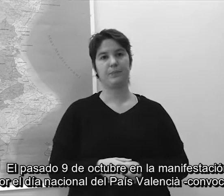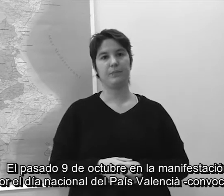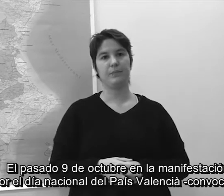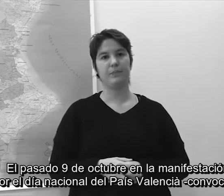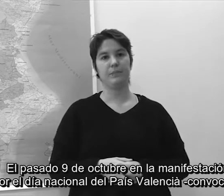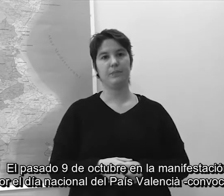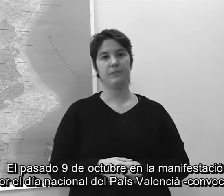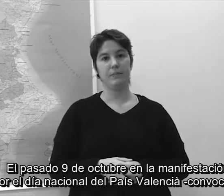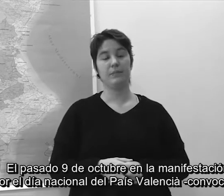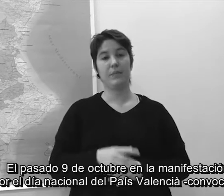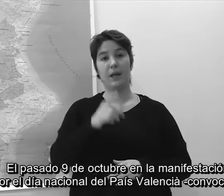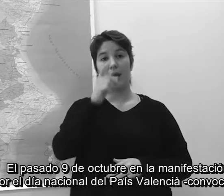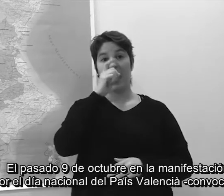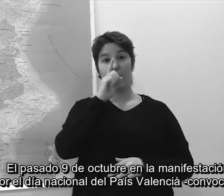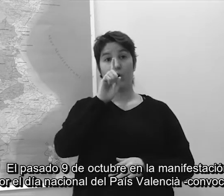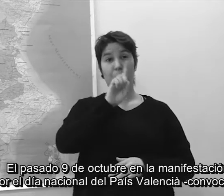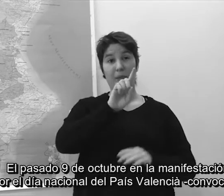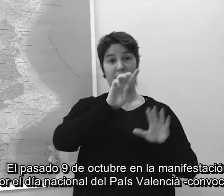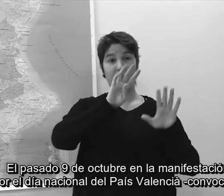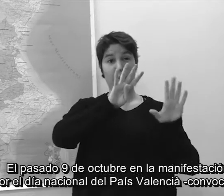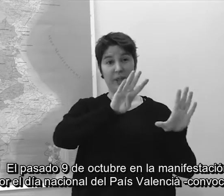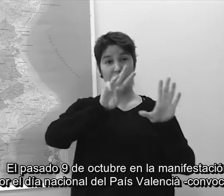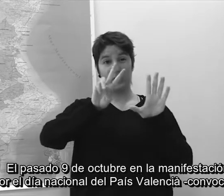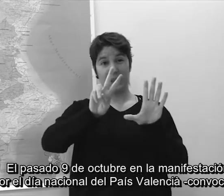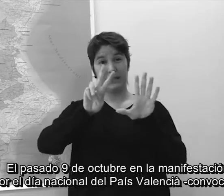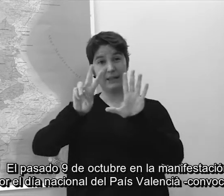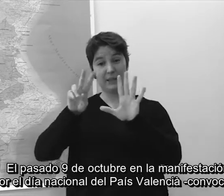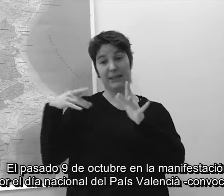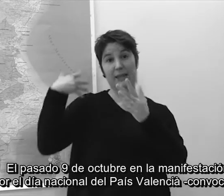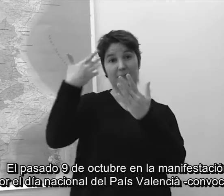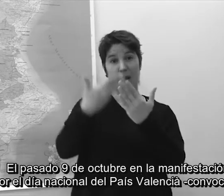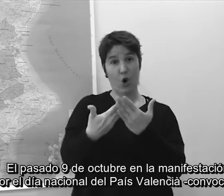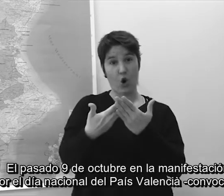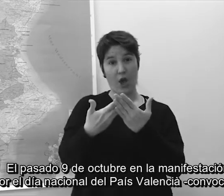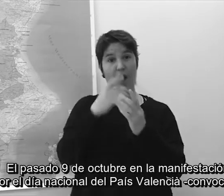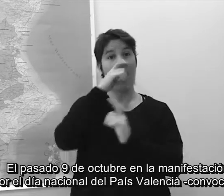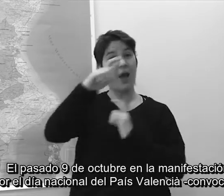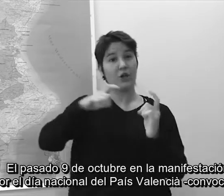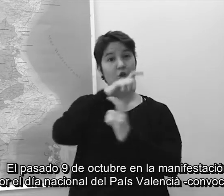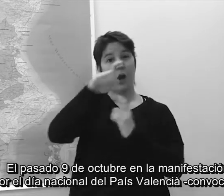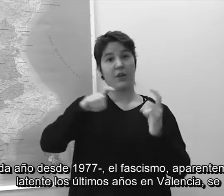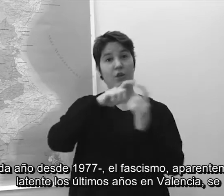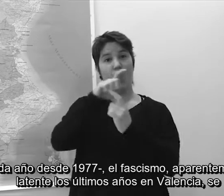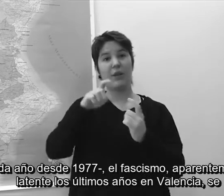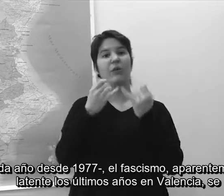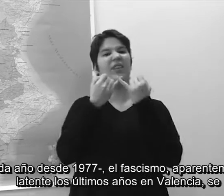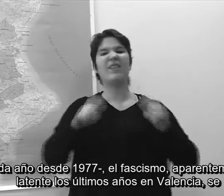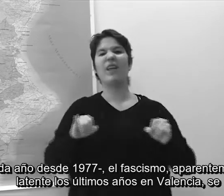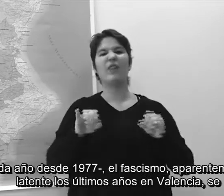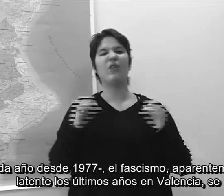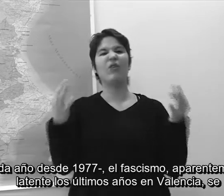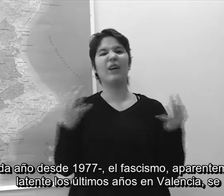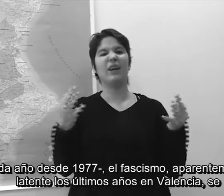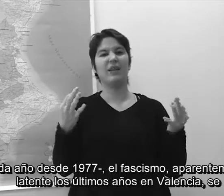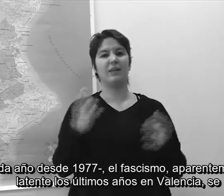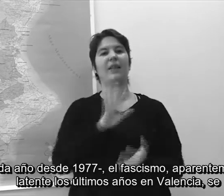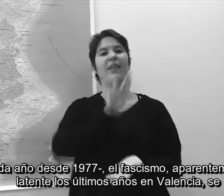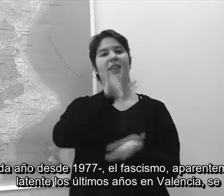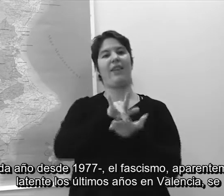cada any, des de 1977, se celebra el Dia Nacional del País Valencià. El passat 9 d'octubre, en la